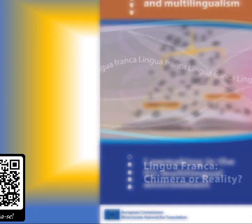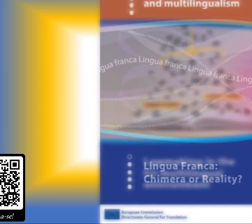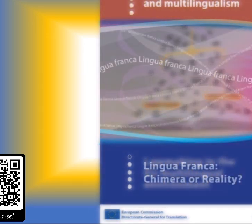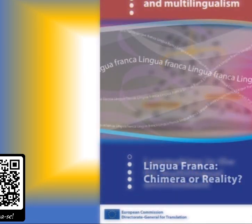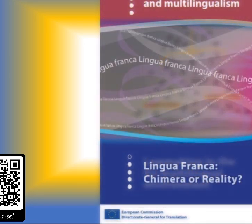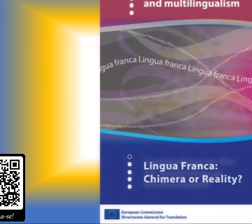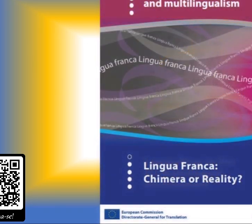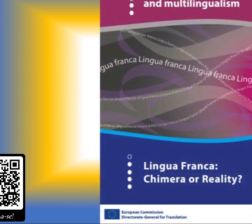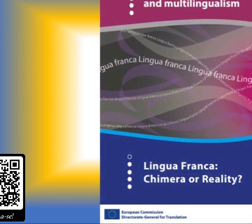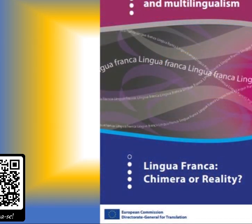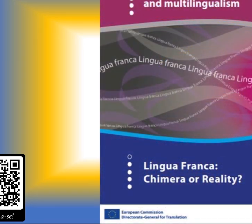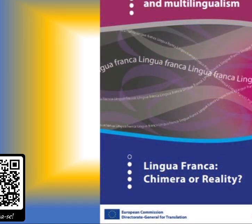Próximo